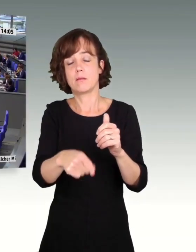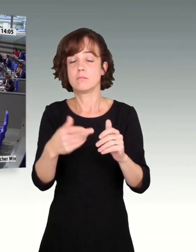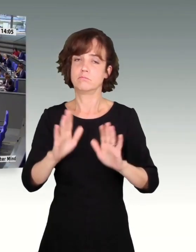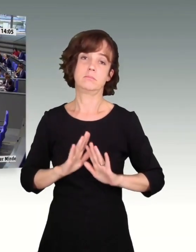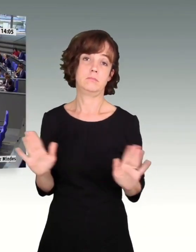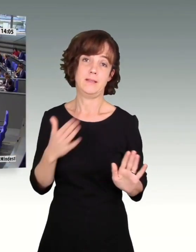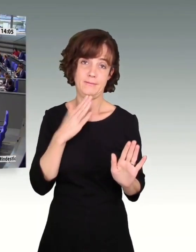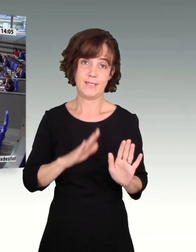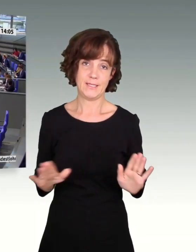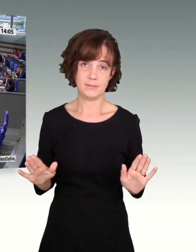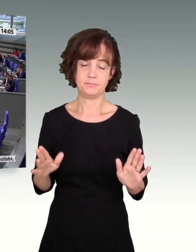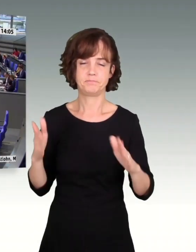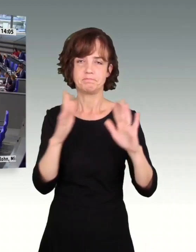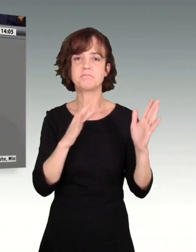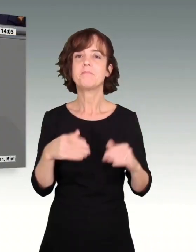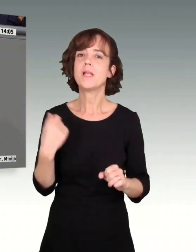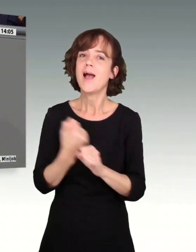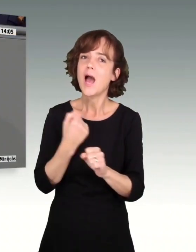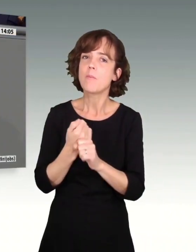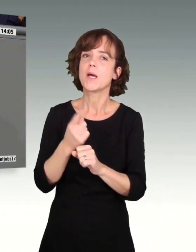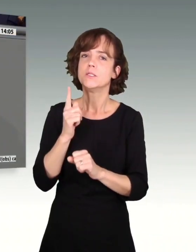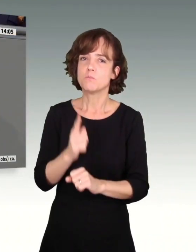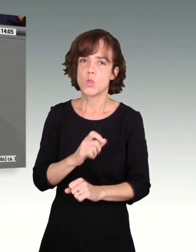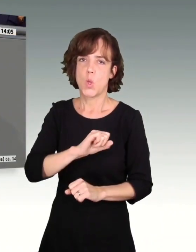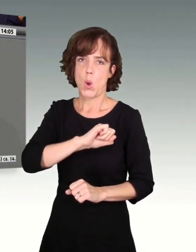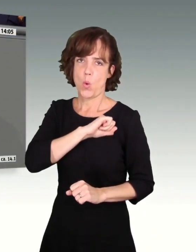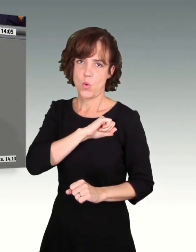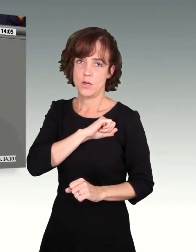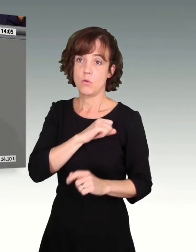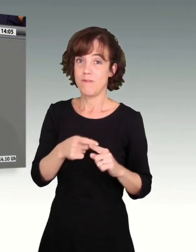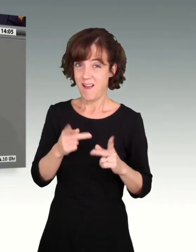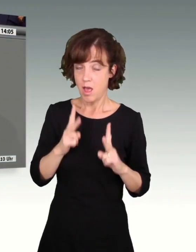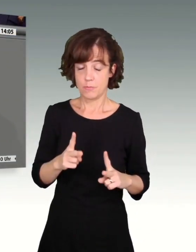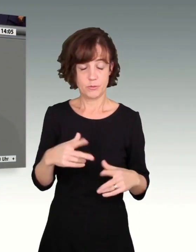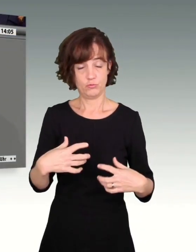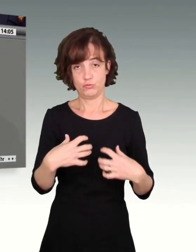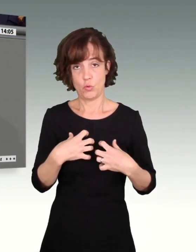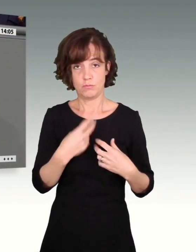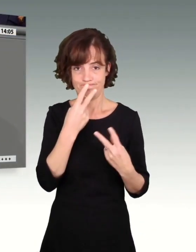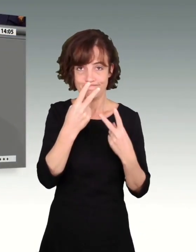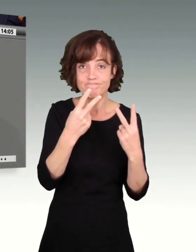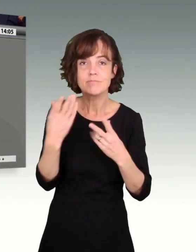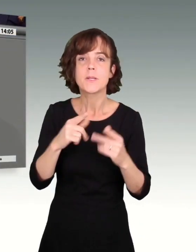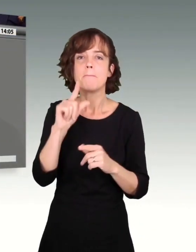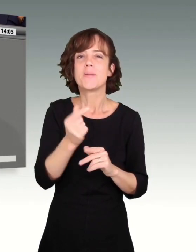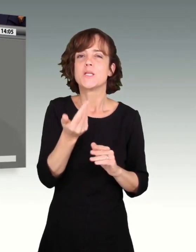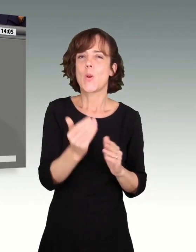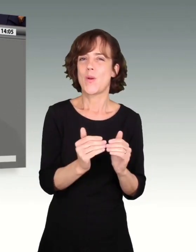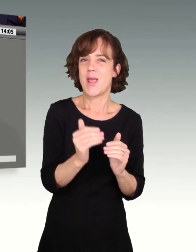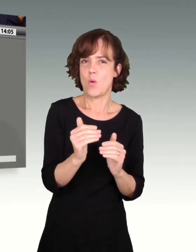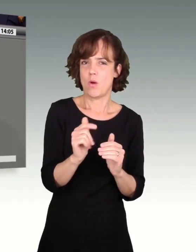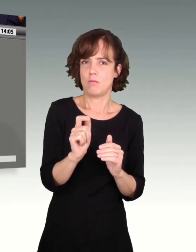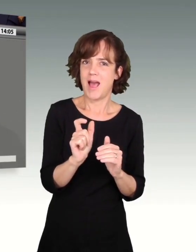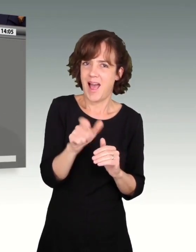Arbeit muss sich lohnen. Es ist eigentlich erschreckend, dass die Mindestlohnerhöhung auf